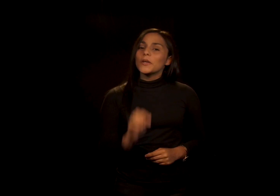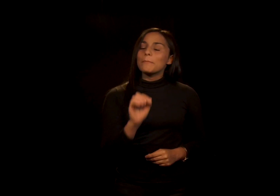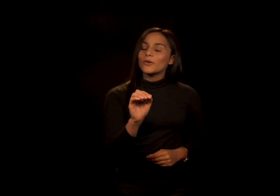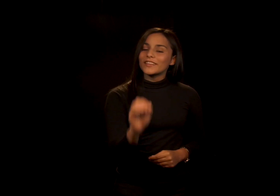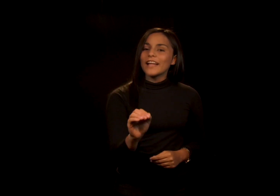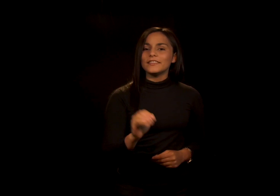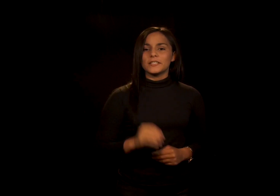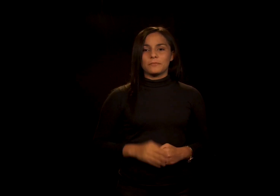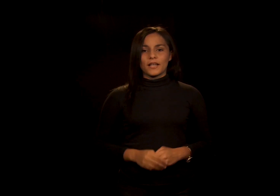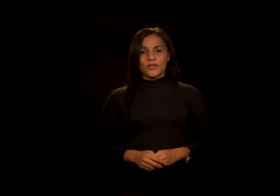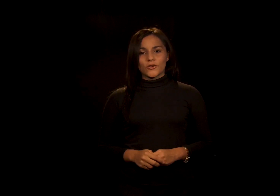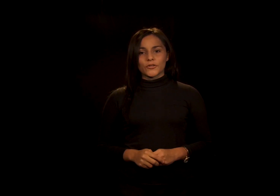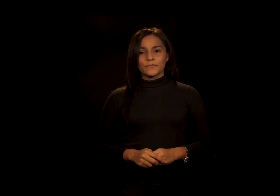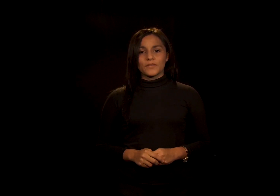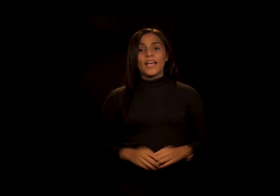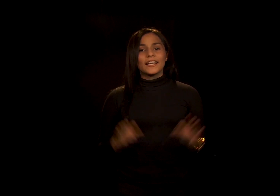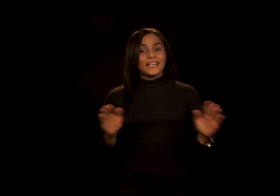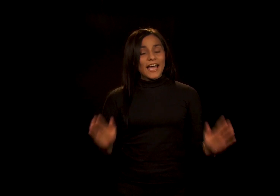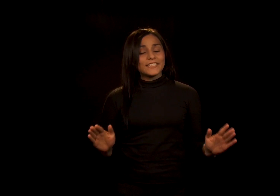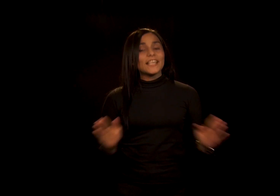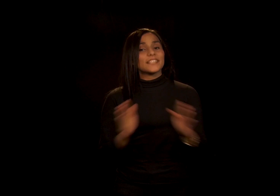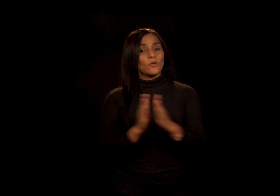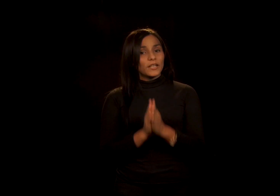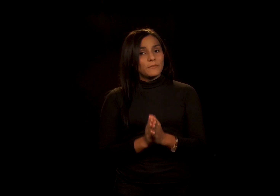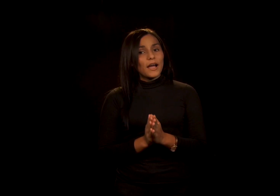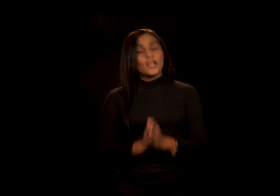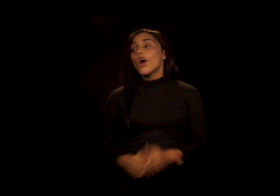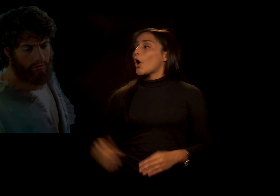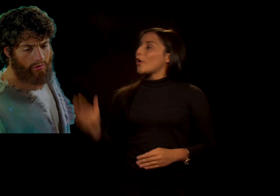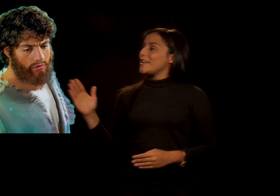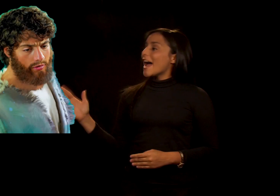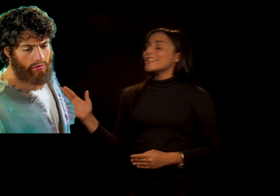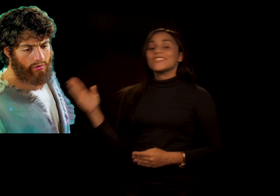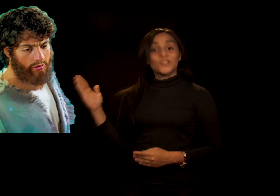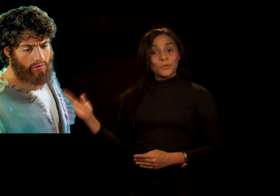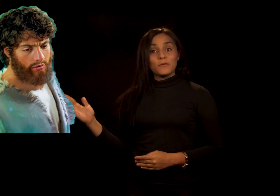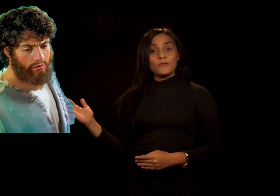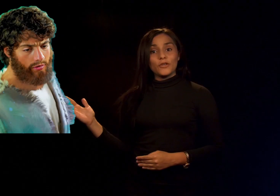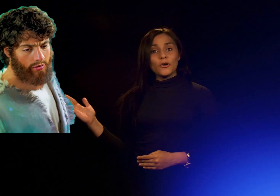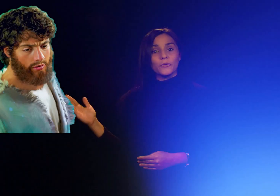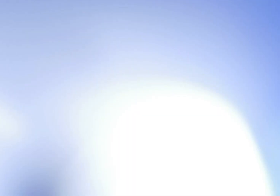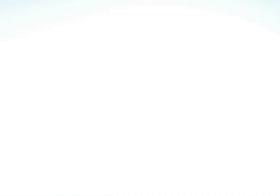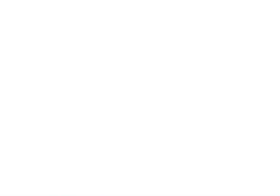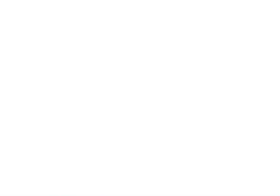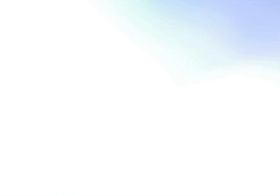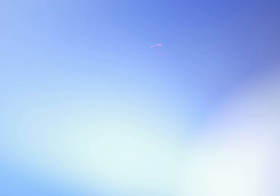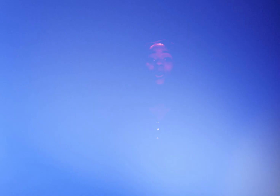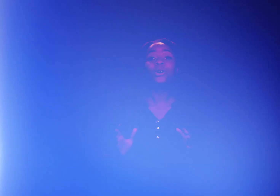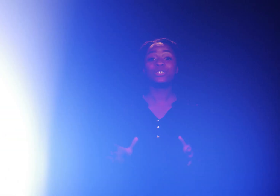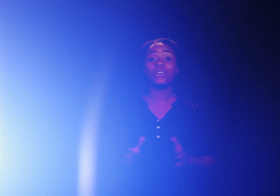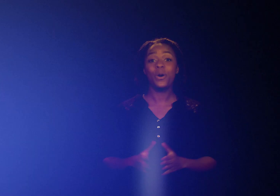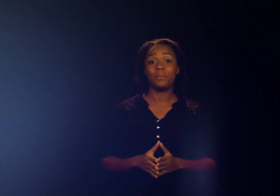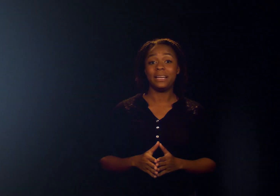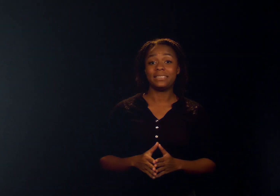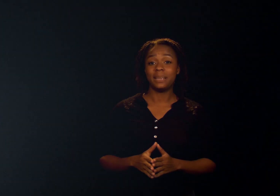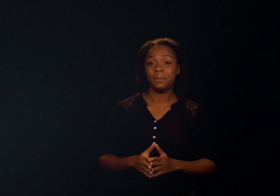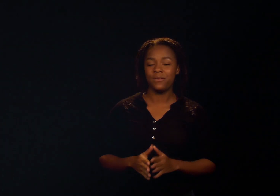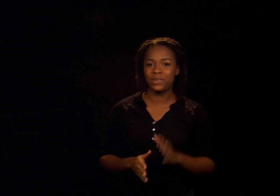importantes para Dios Gracias a un animal, Jonás sobrevivió Otro hombre también fue